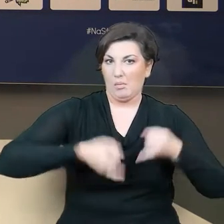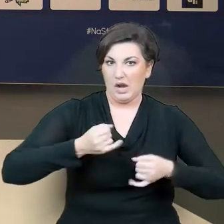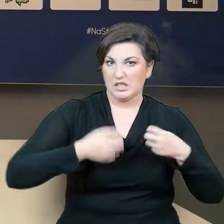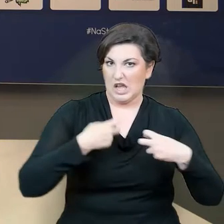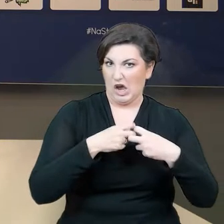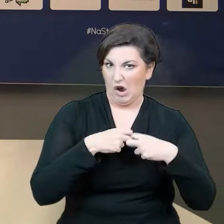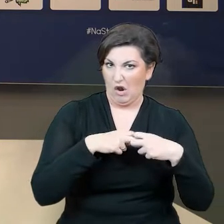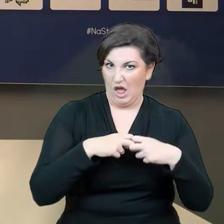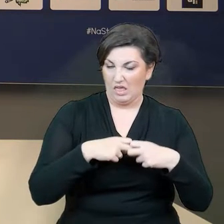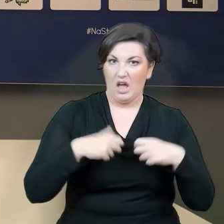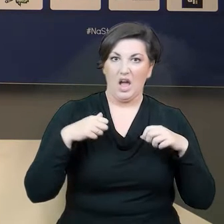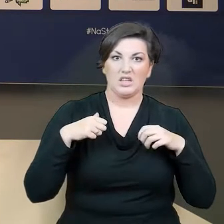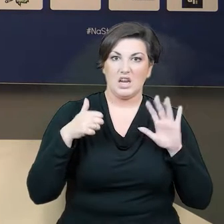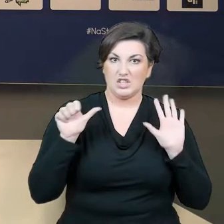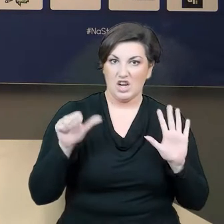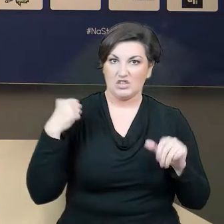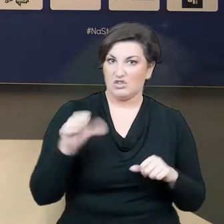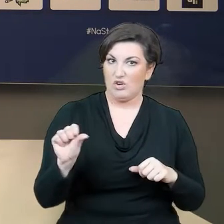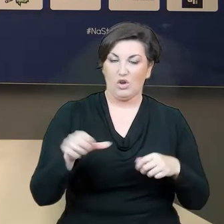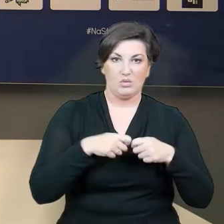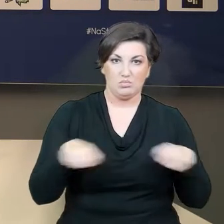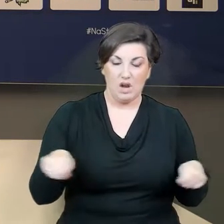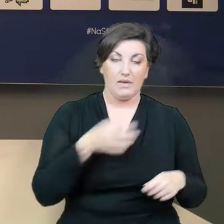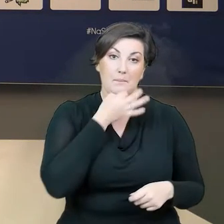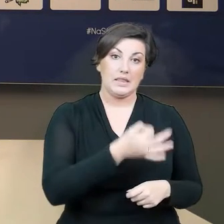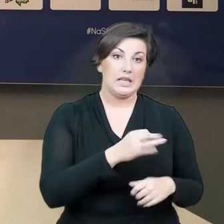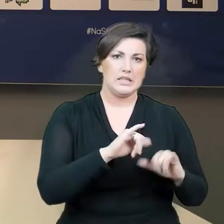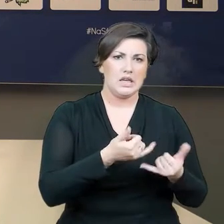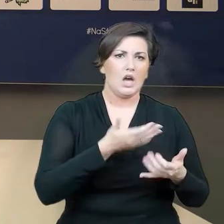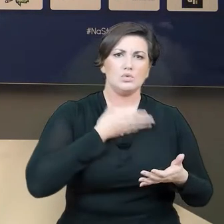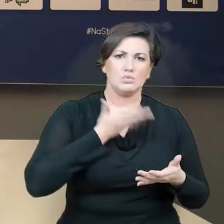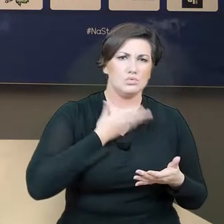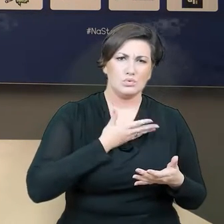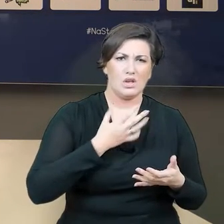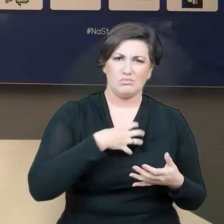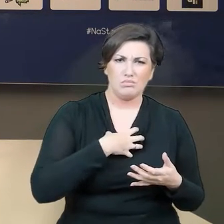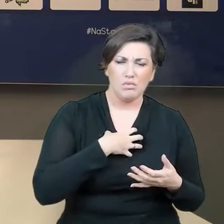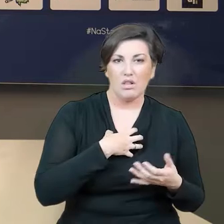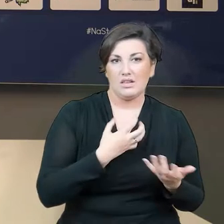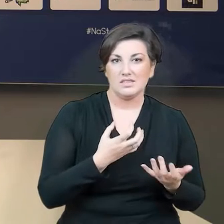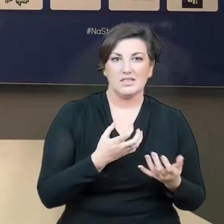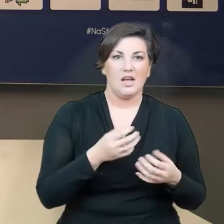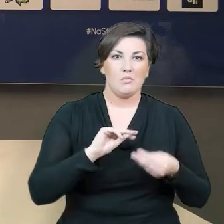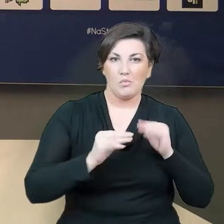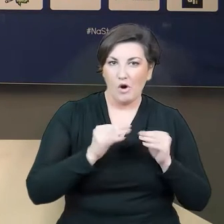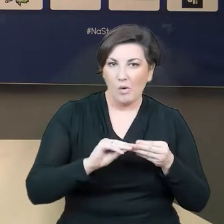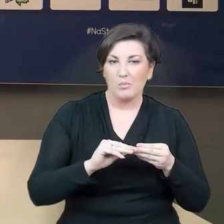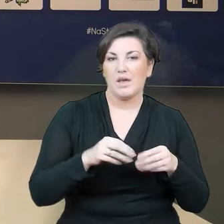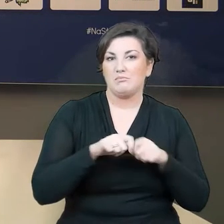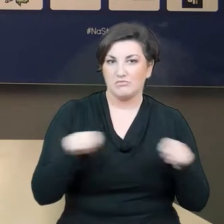na około 6 tygodni. Pytanie jest takie, panie trenerze, jak bolesna jest dla was dłuższa pauza Aleksa Ławniczaka? Każda kontuzja naszego